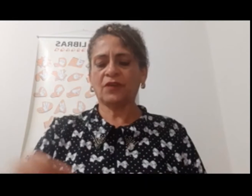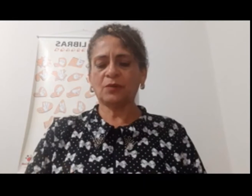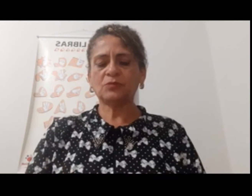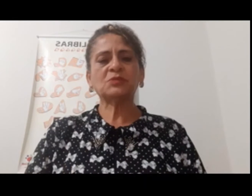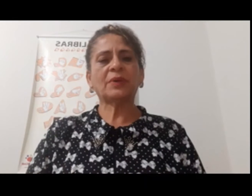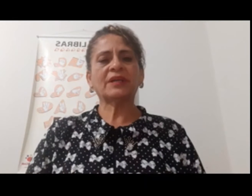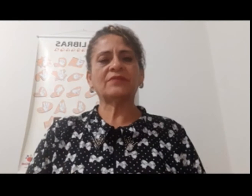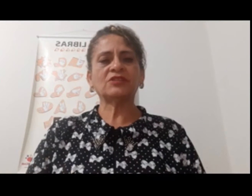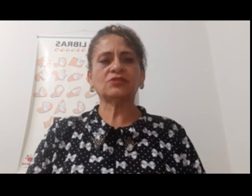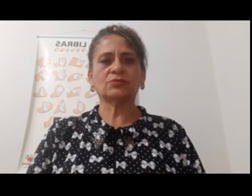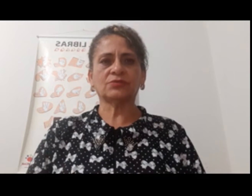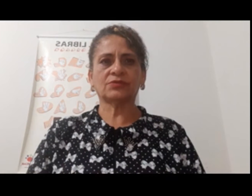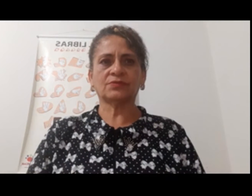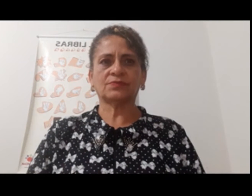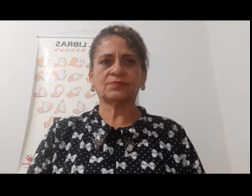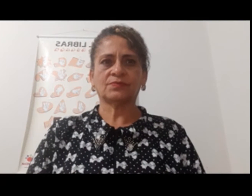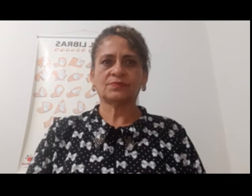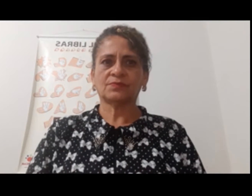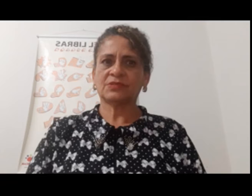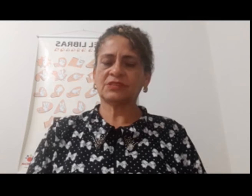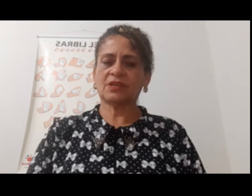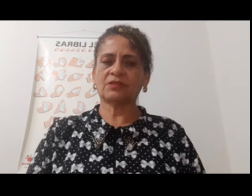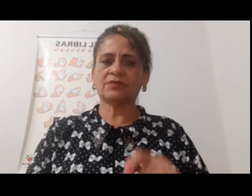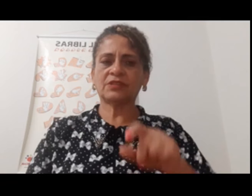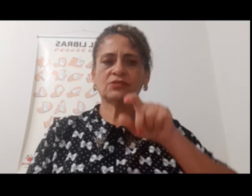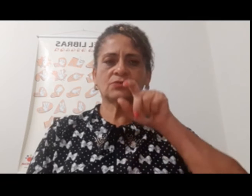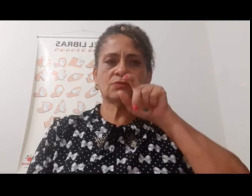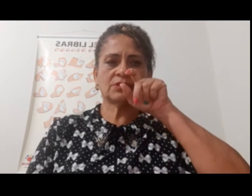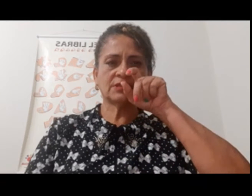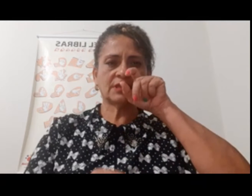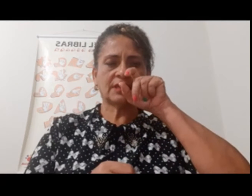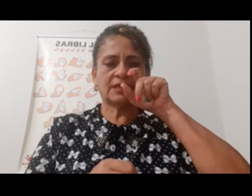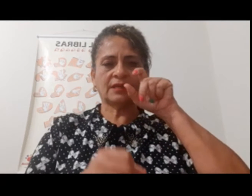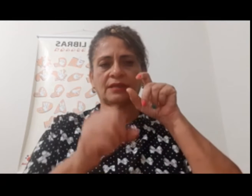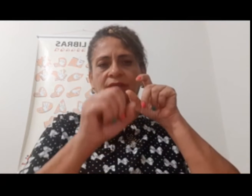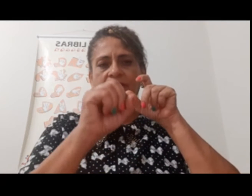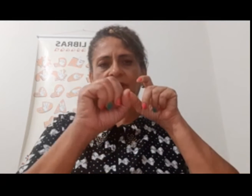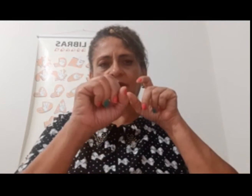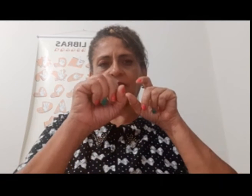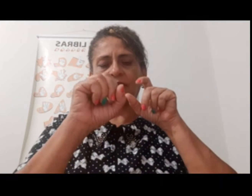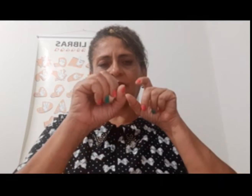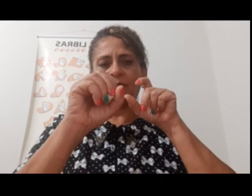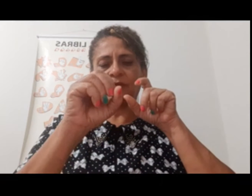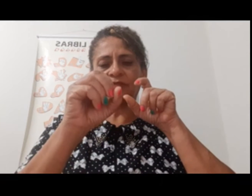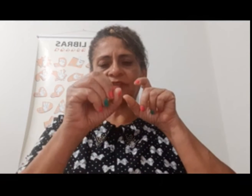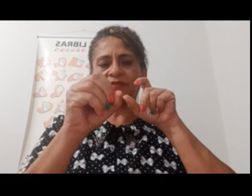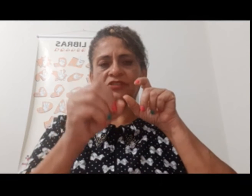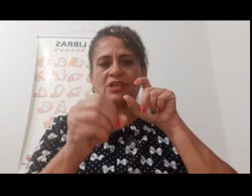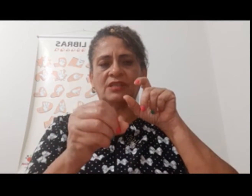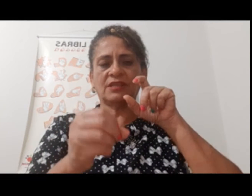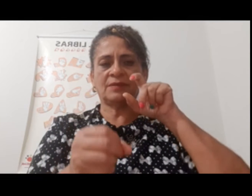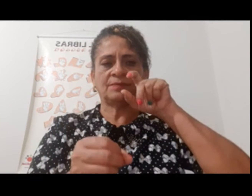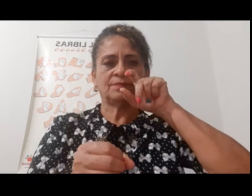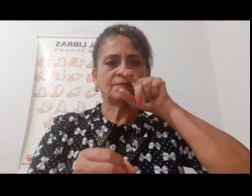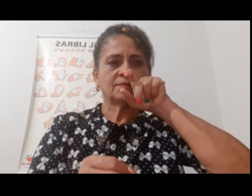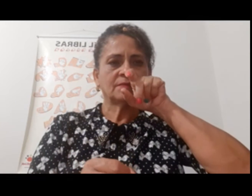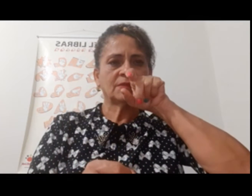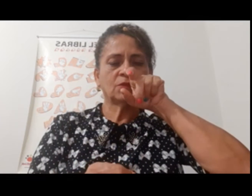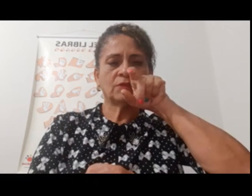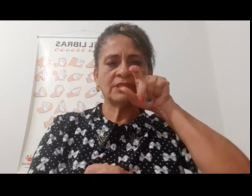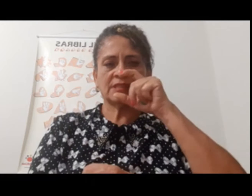Vamos para a vestruz. Sinal de vestruz. A mãozinha fechada.